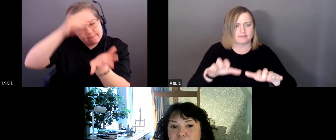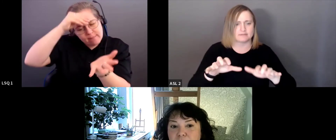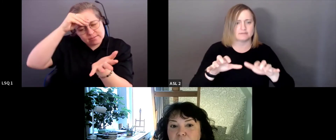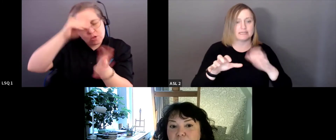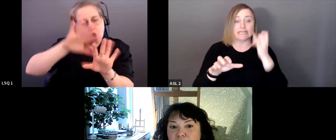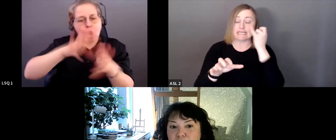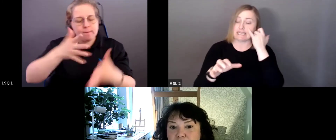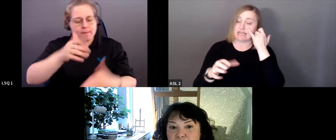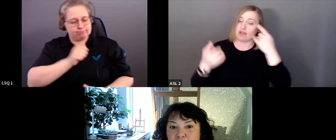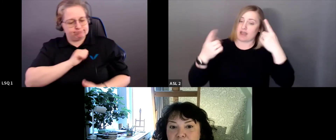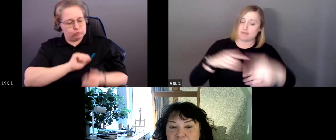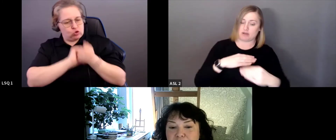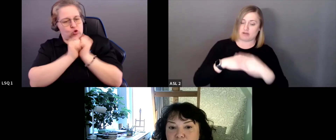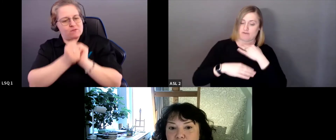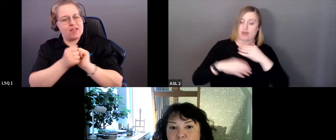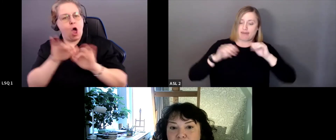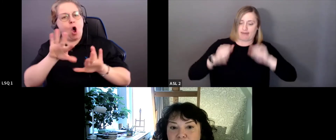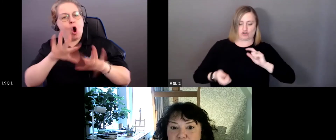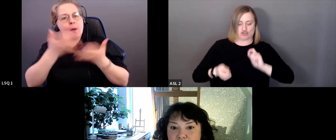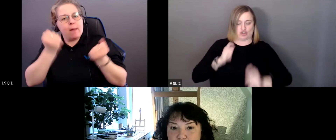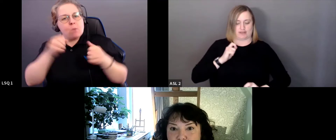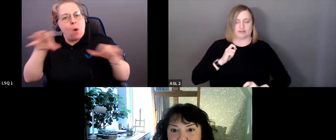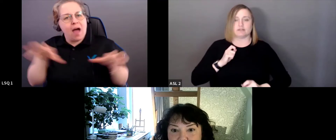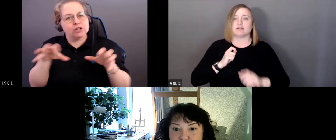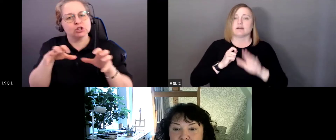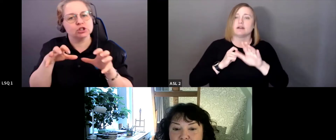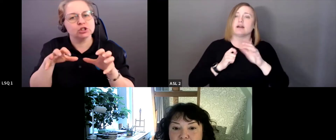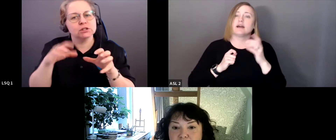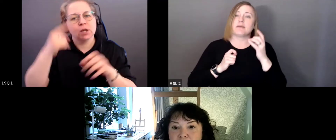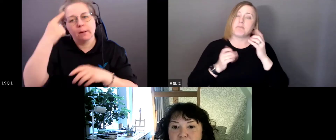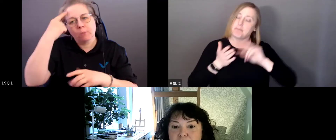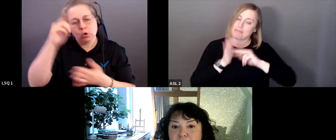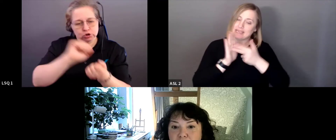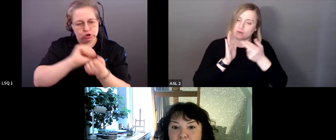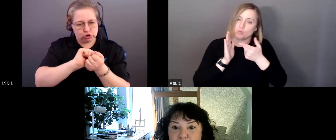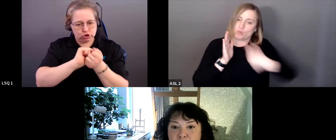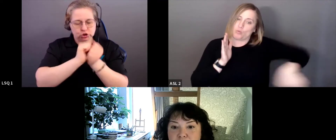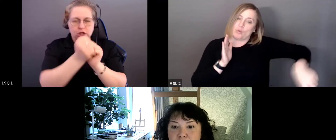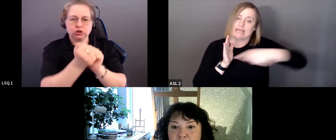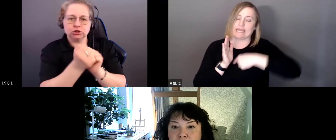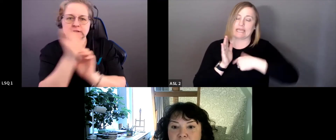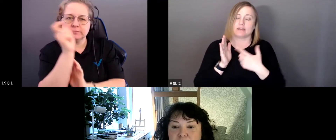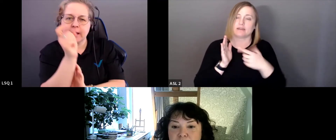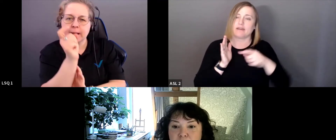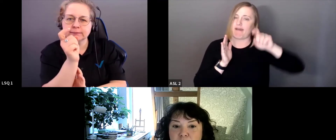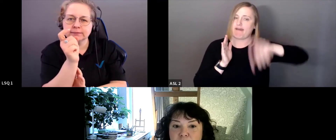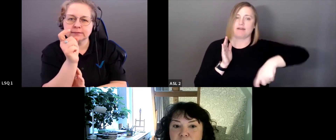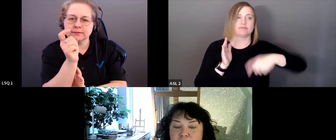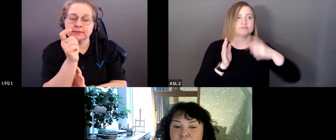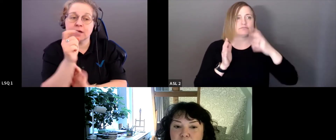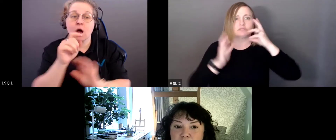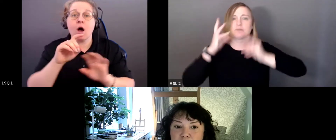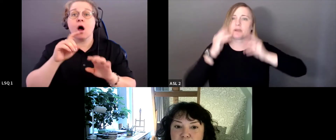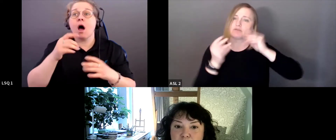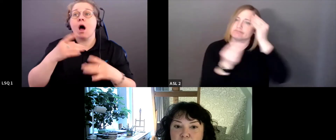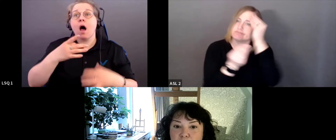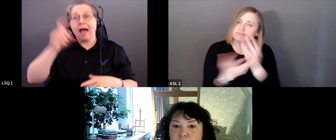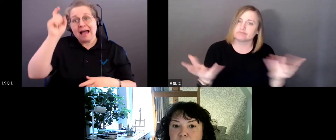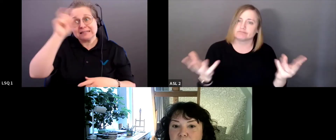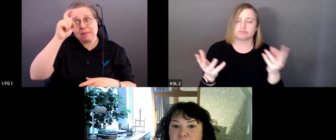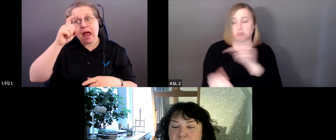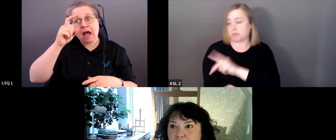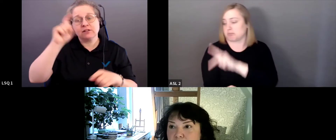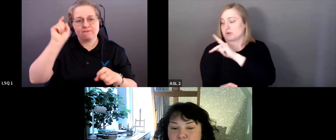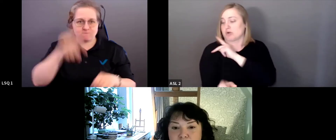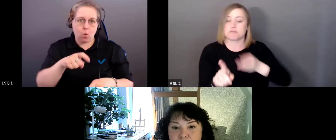de vivre quelque chose qui nous change. Pour partager, il faut partager publiquement notre expérience